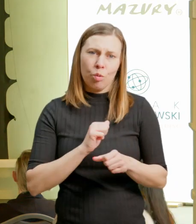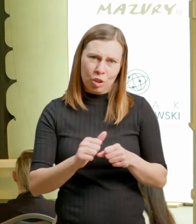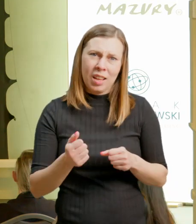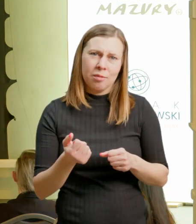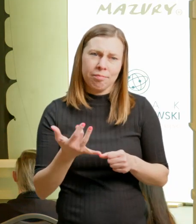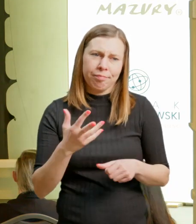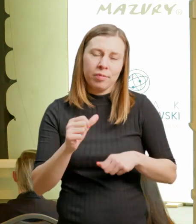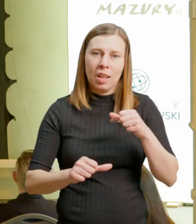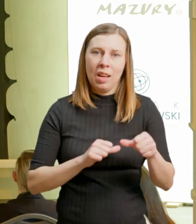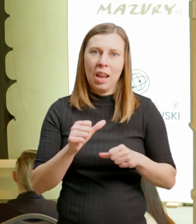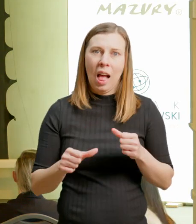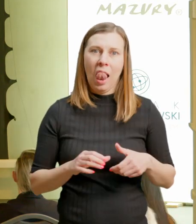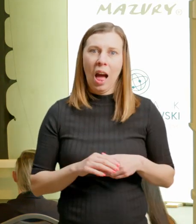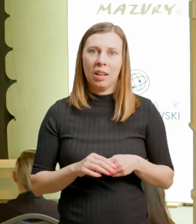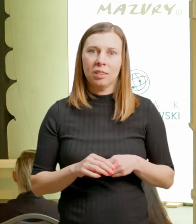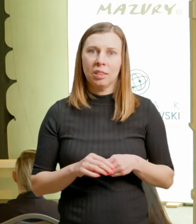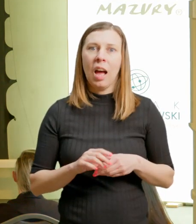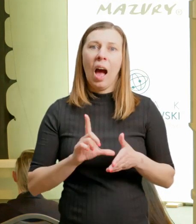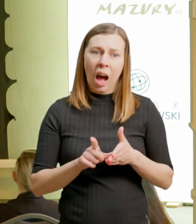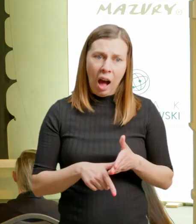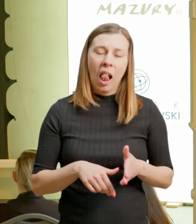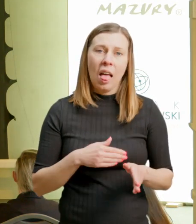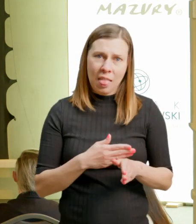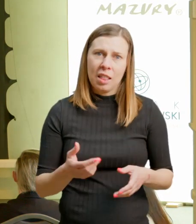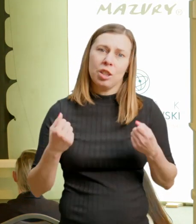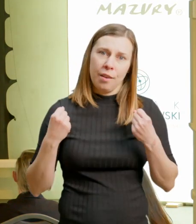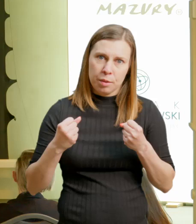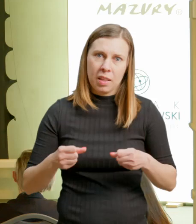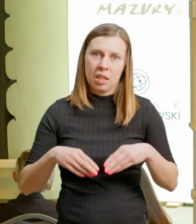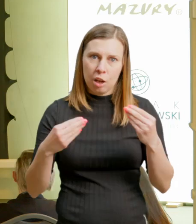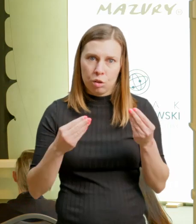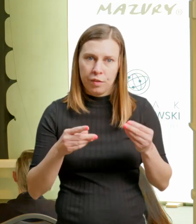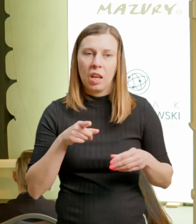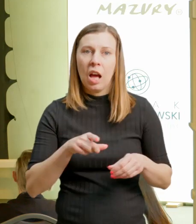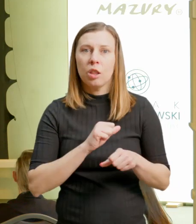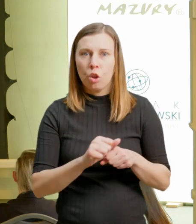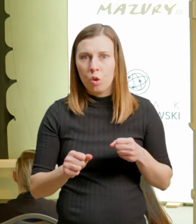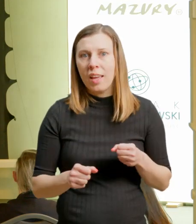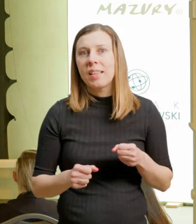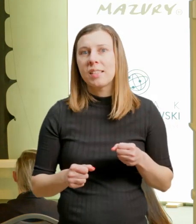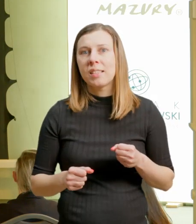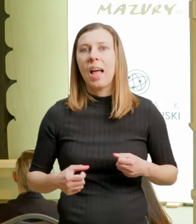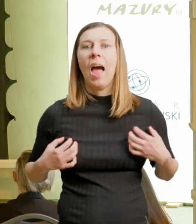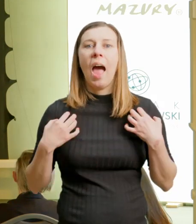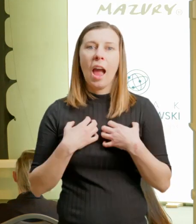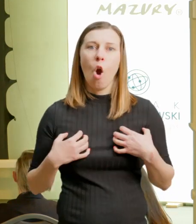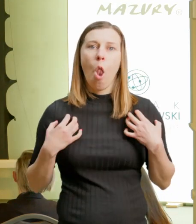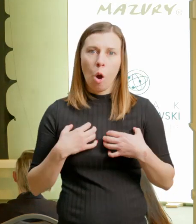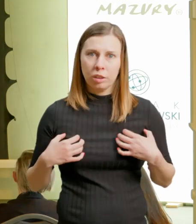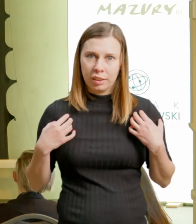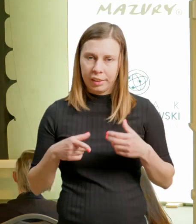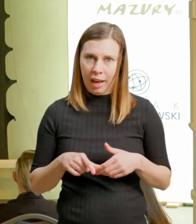ekologiczne, proekologiczne. I to podejście z jednej strony wynika z tego, że sami turyści